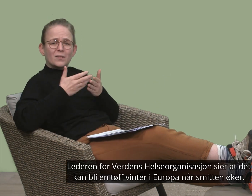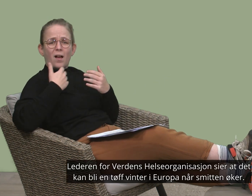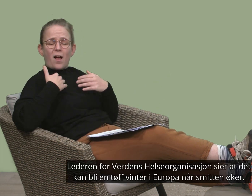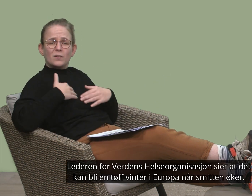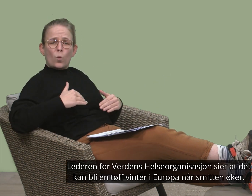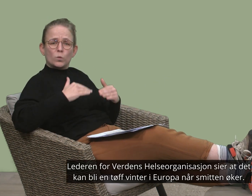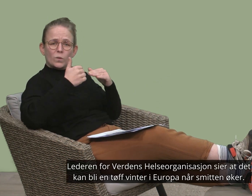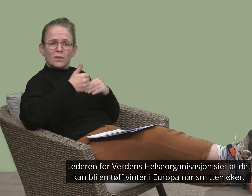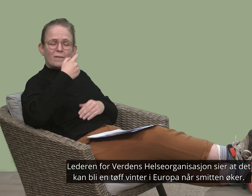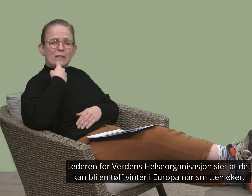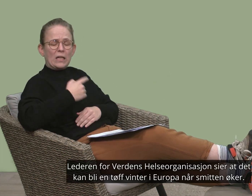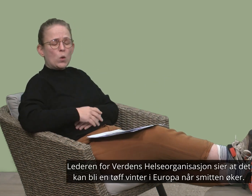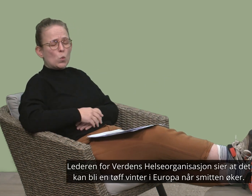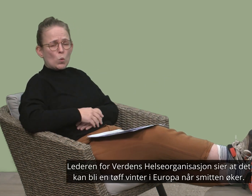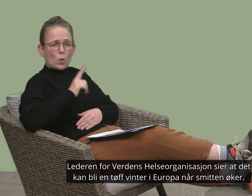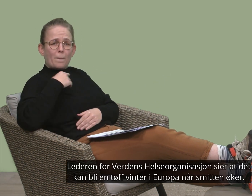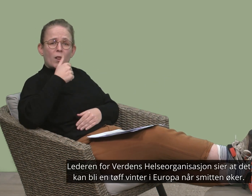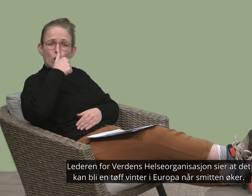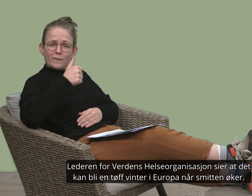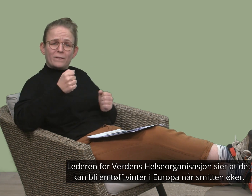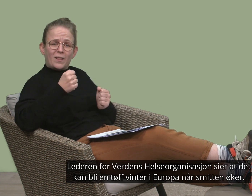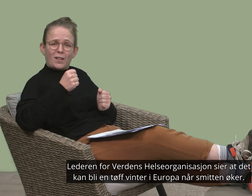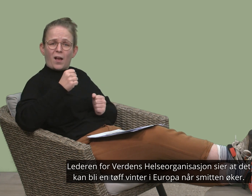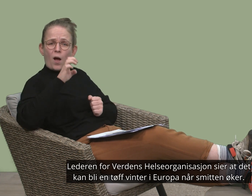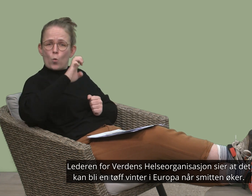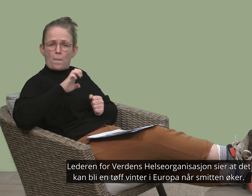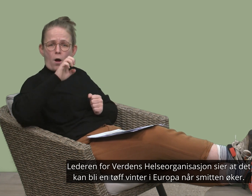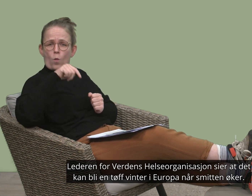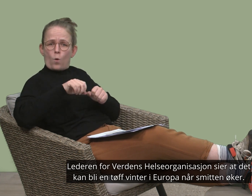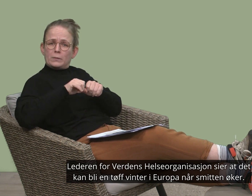Lederne for verdens helseorganisasjon sier at det kan bli en tøff vinter i Europa når smitten øker.